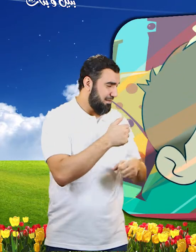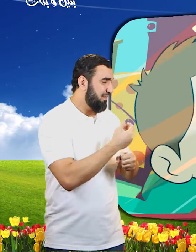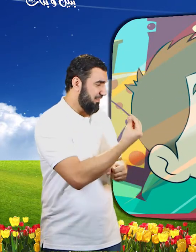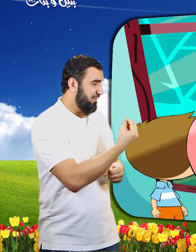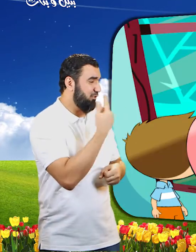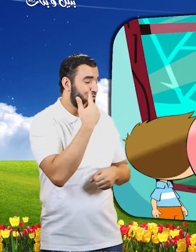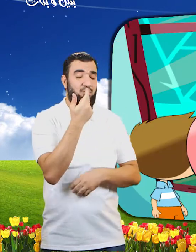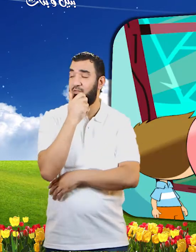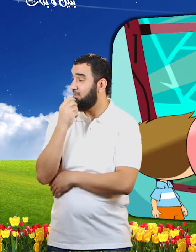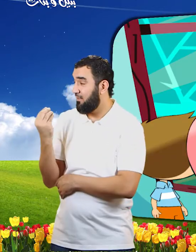انظروا